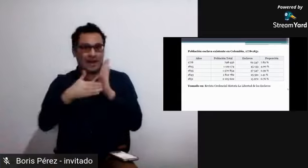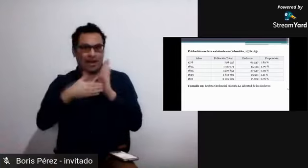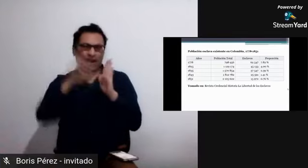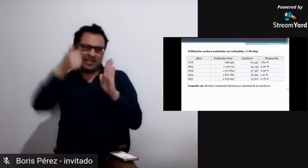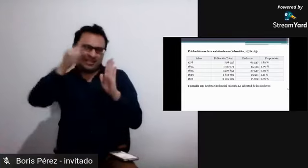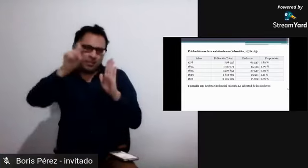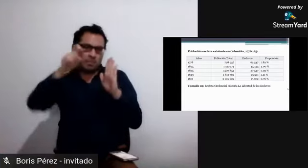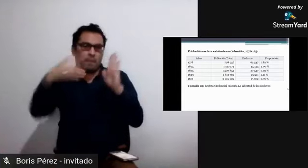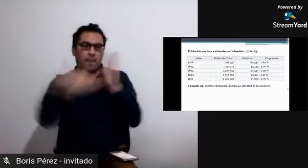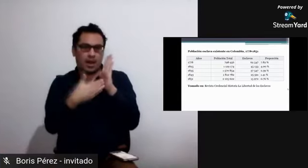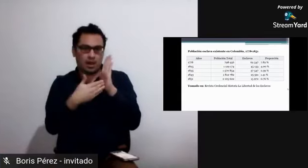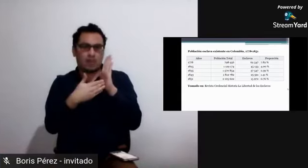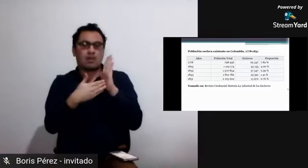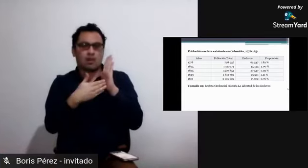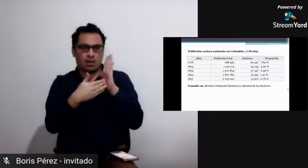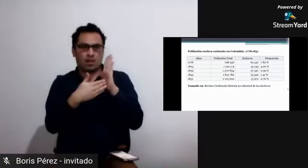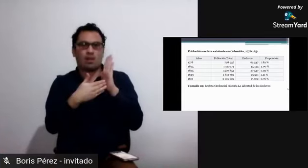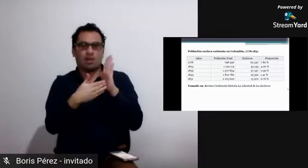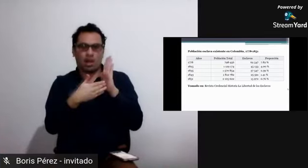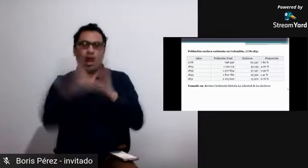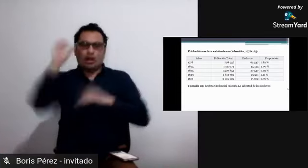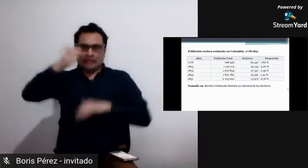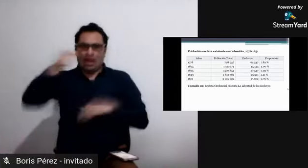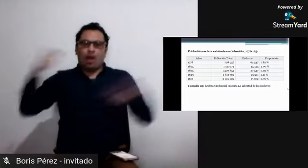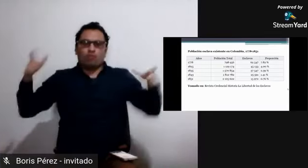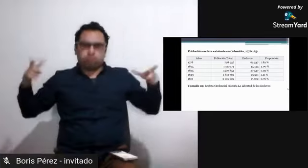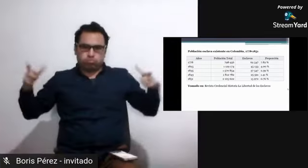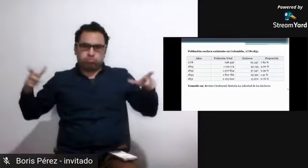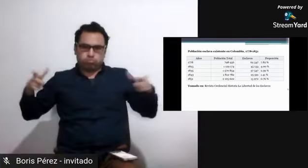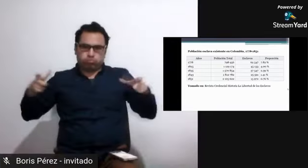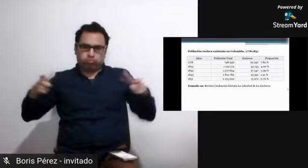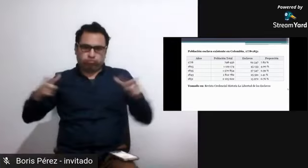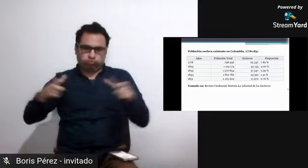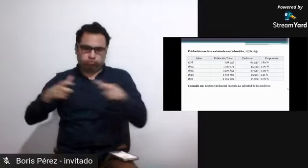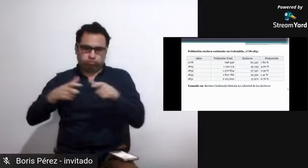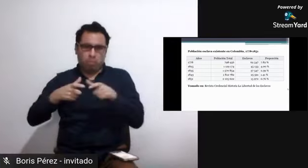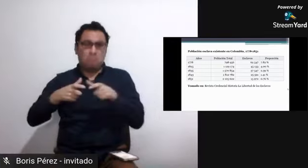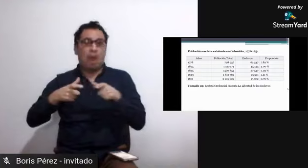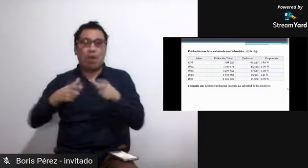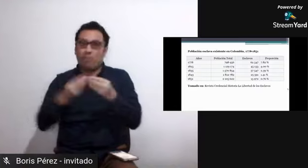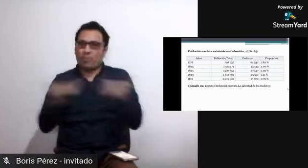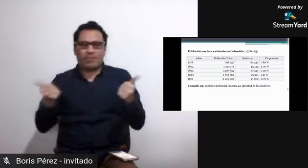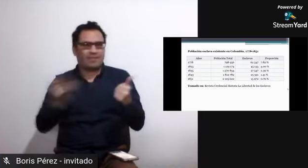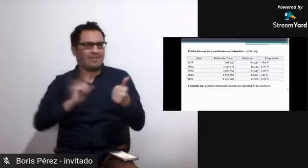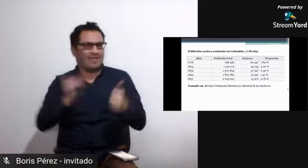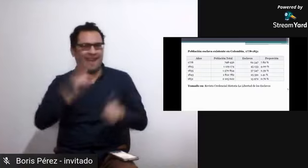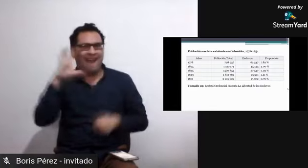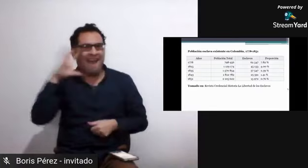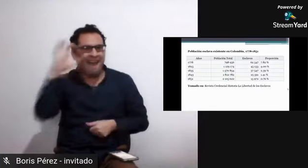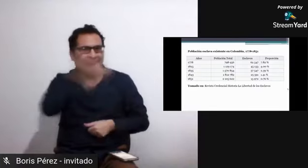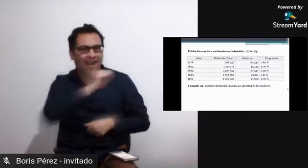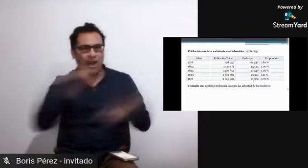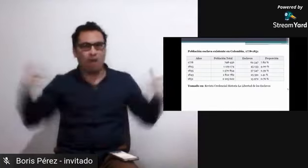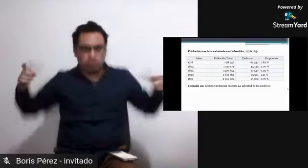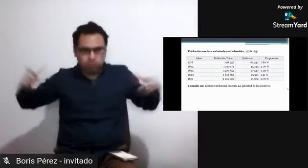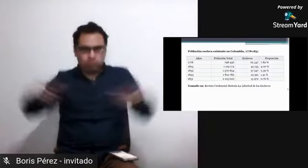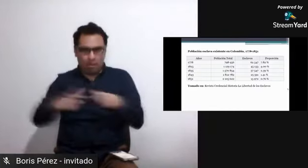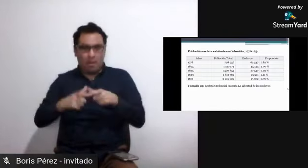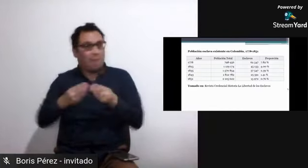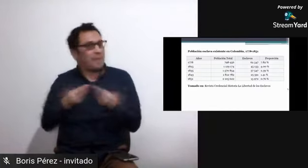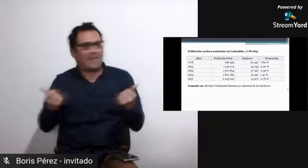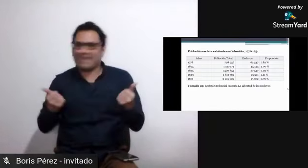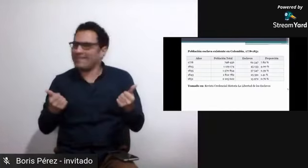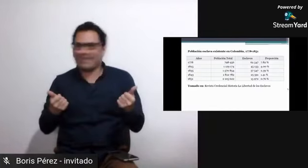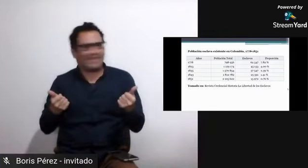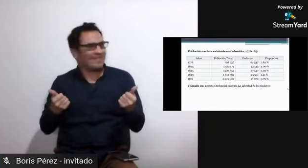1851, hay 15.000 o 16.000 esclavos y empieza a reducirse esta